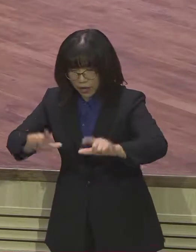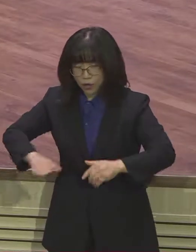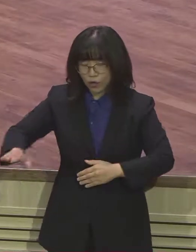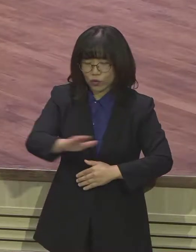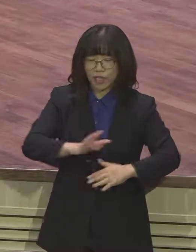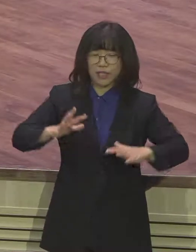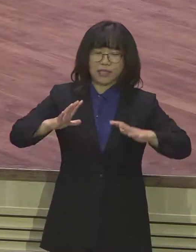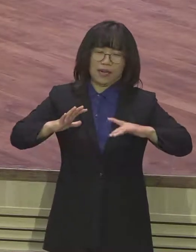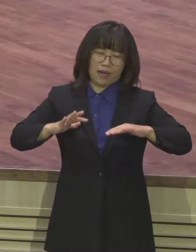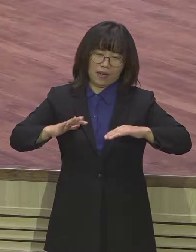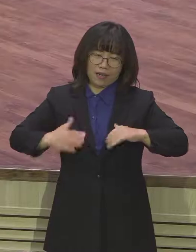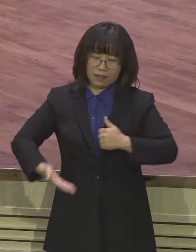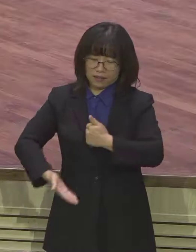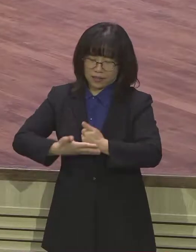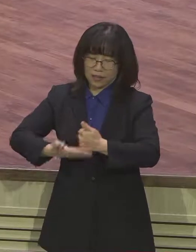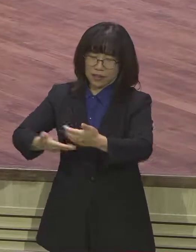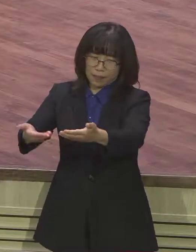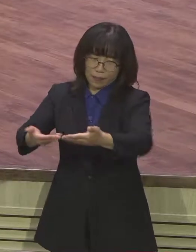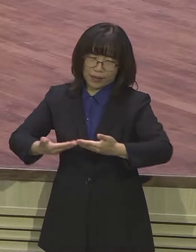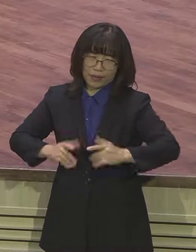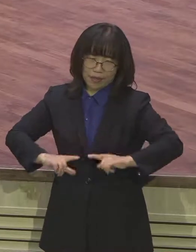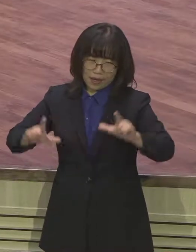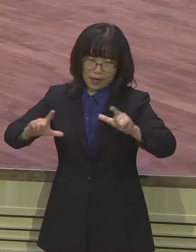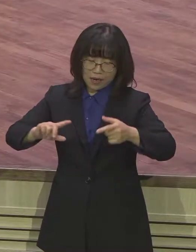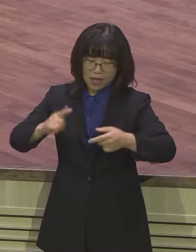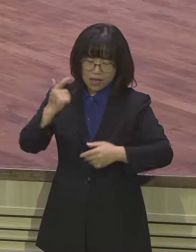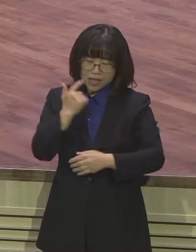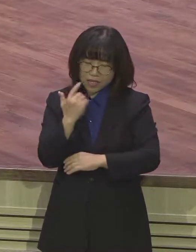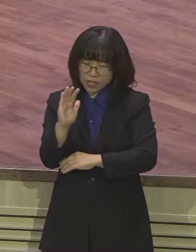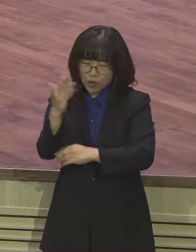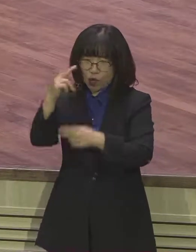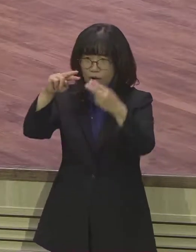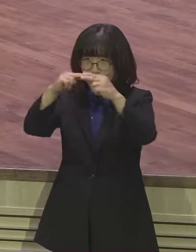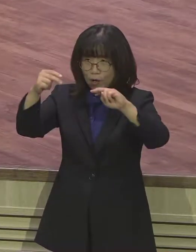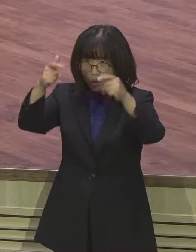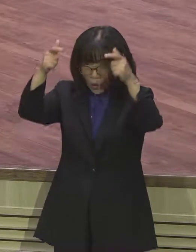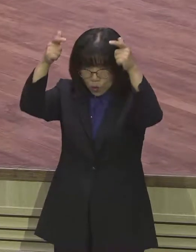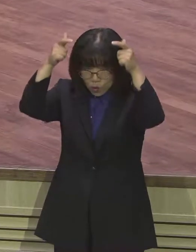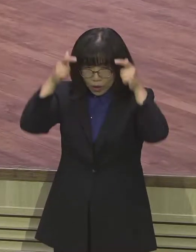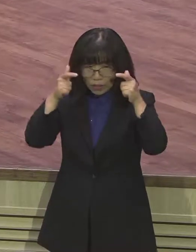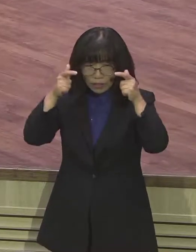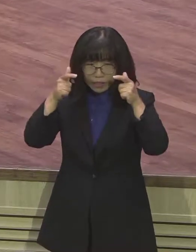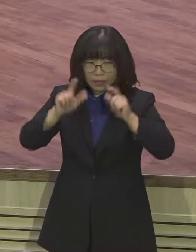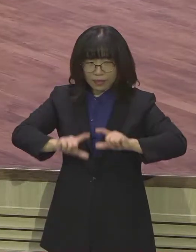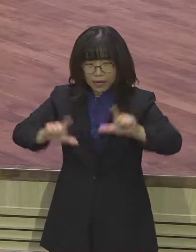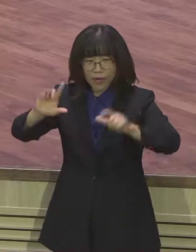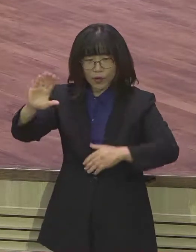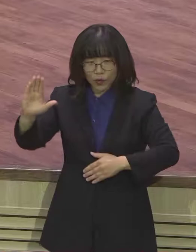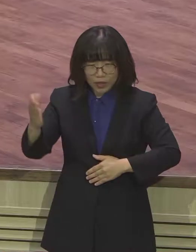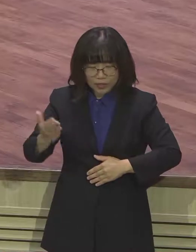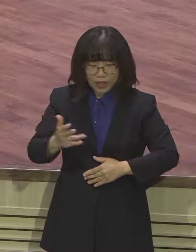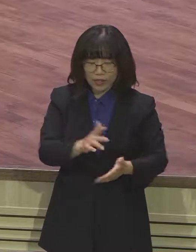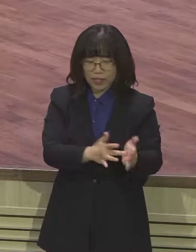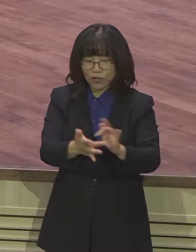칭찬받는 날이오 영광의 멸류관을 받는 축복의 날이 되시기를 예수 그리스도 이름으로 추건합니다